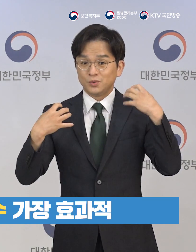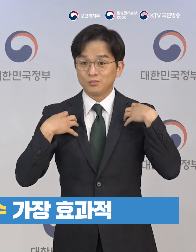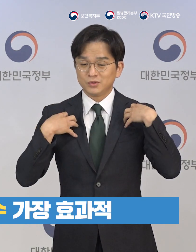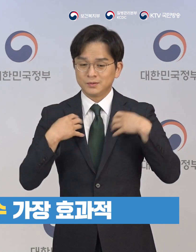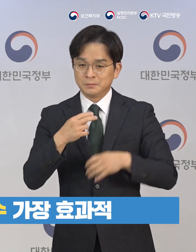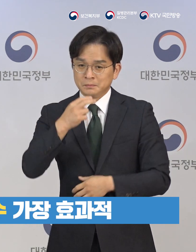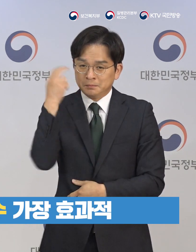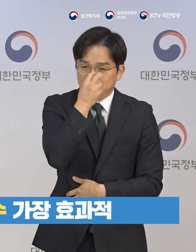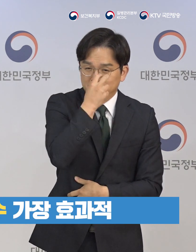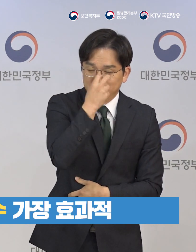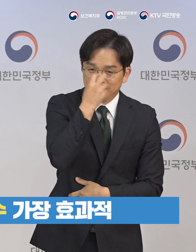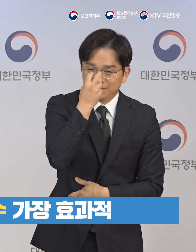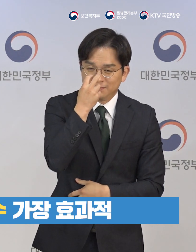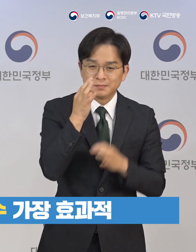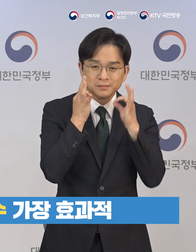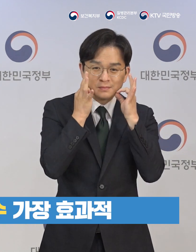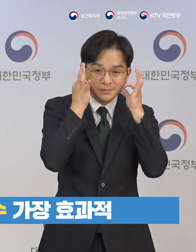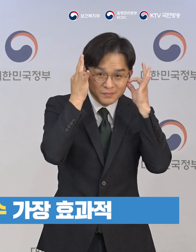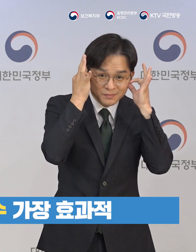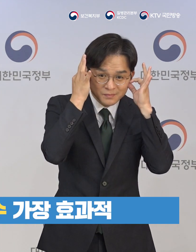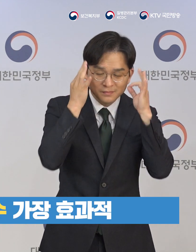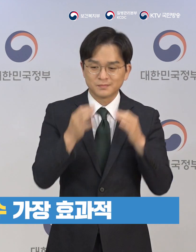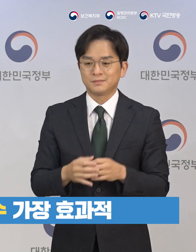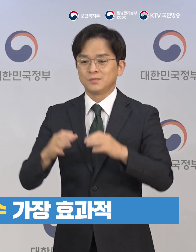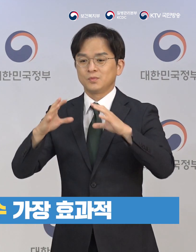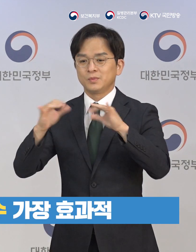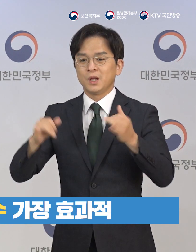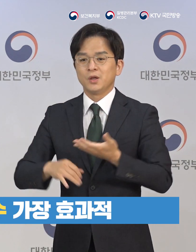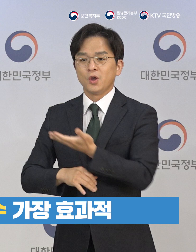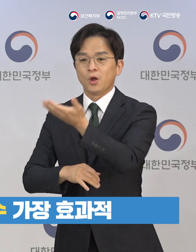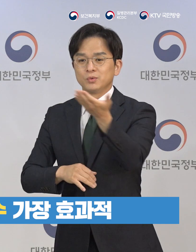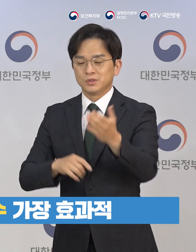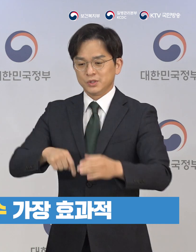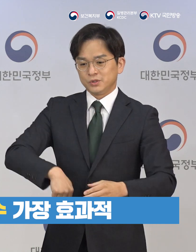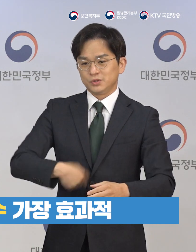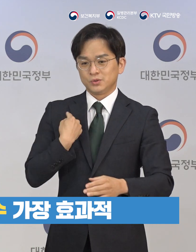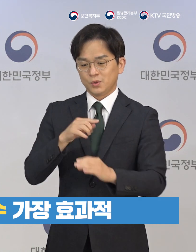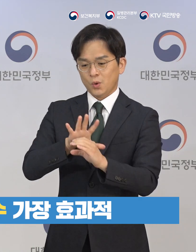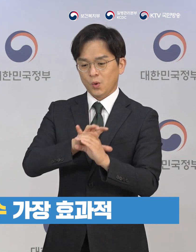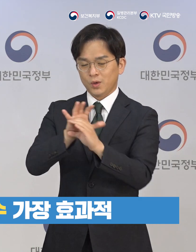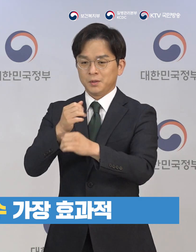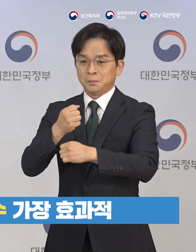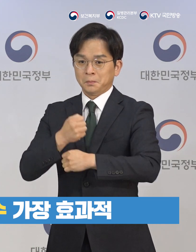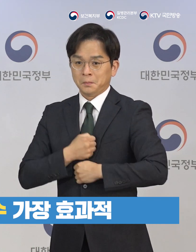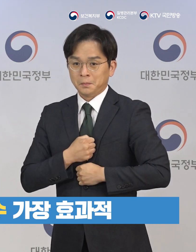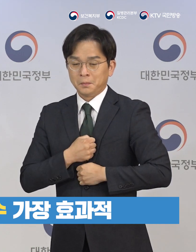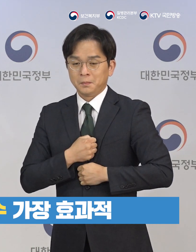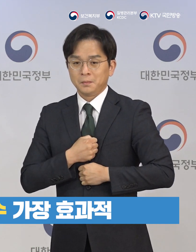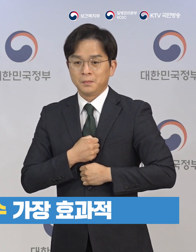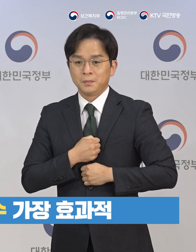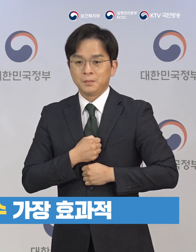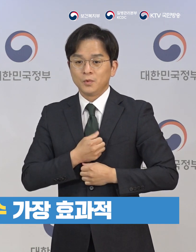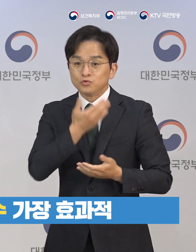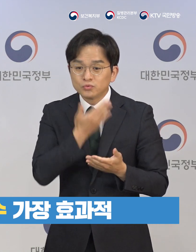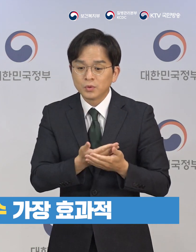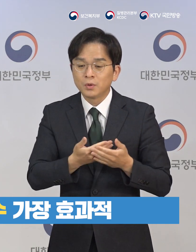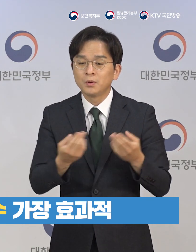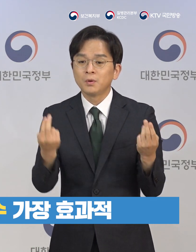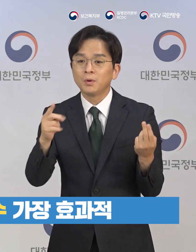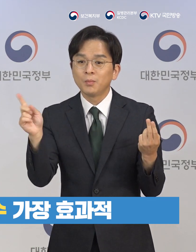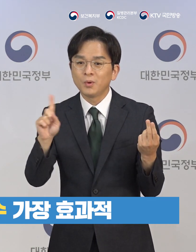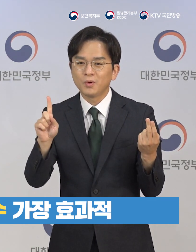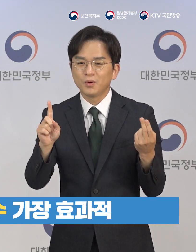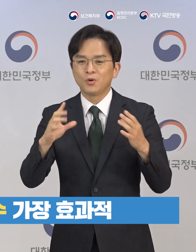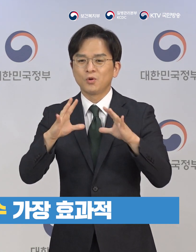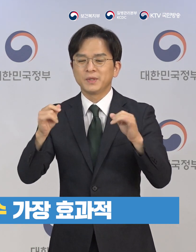정부의 고위험시설과 사각지대 집중 점검보다 훨씬 효과적인 것이 여러분의 일상생활 속